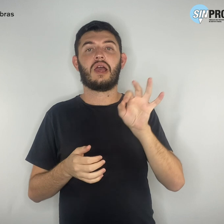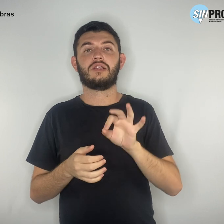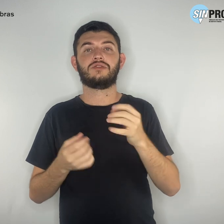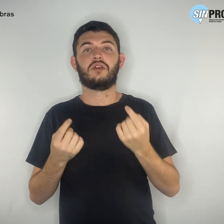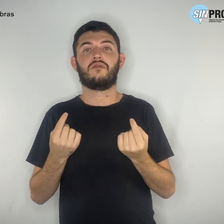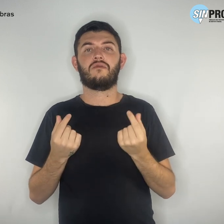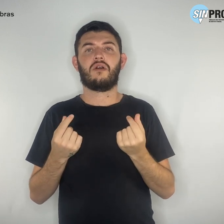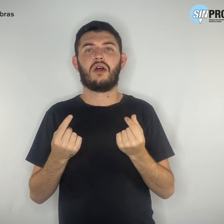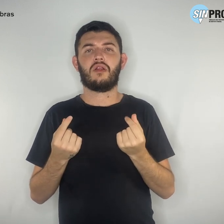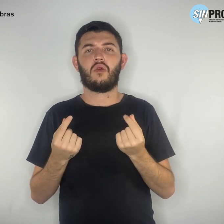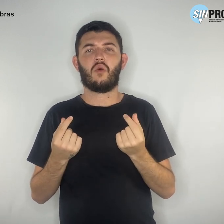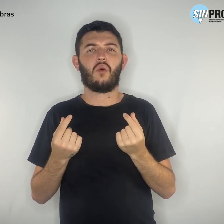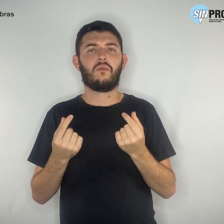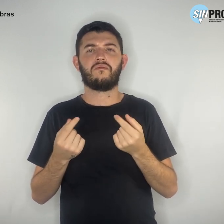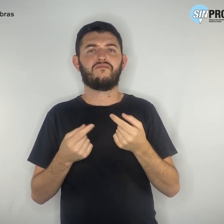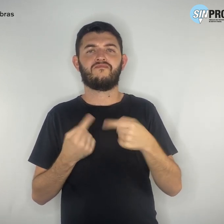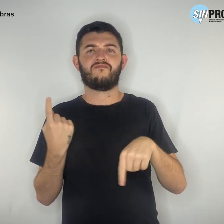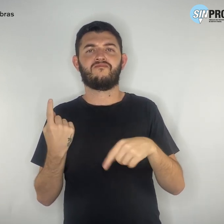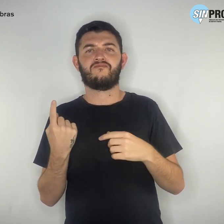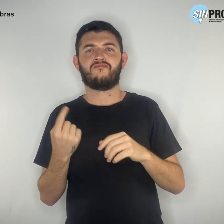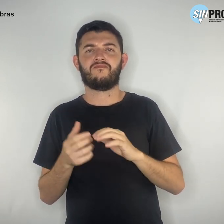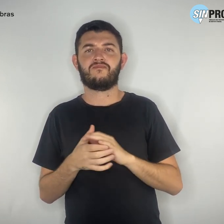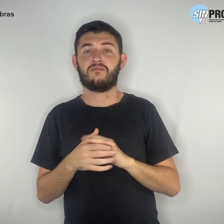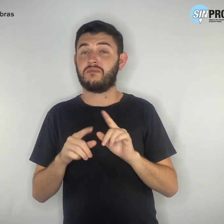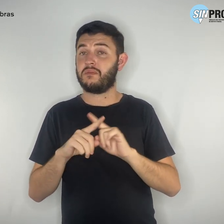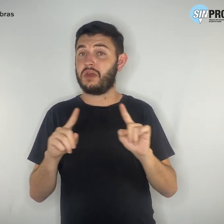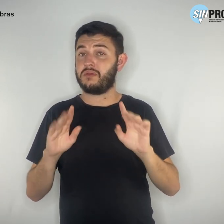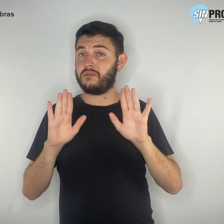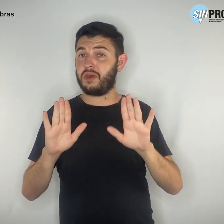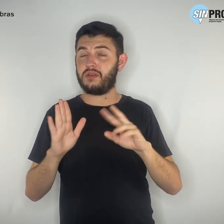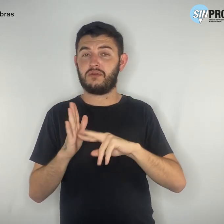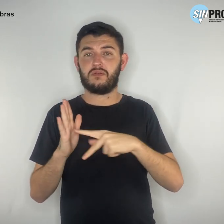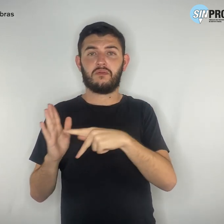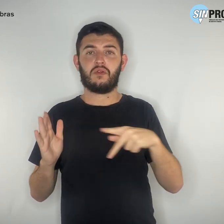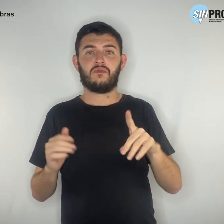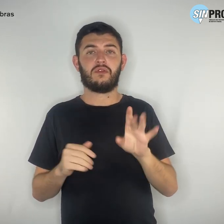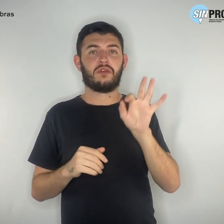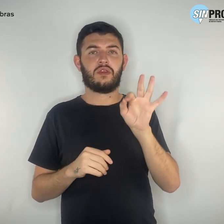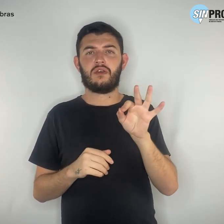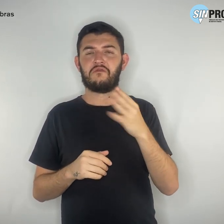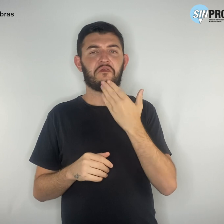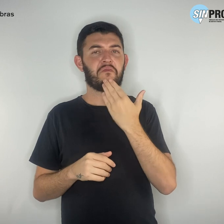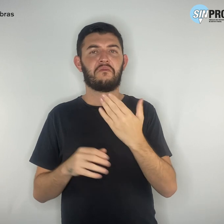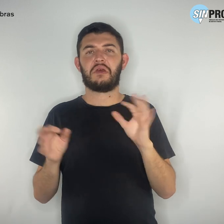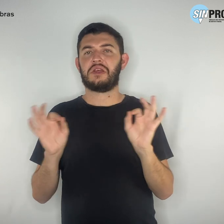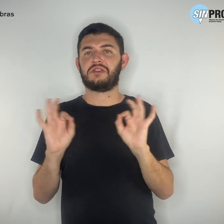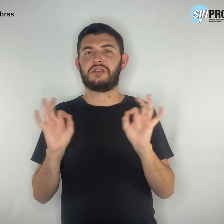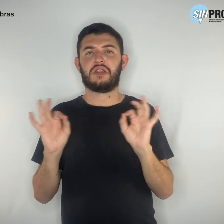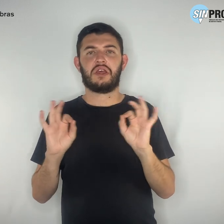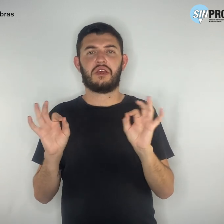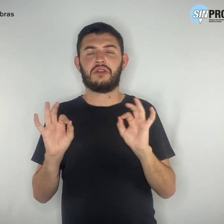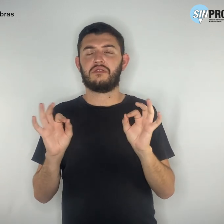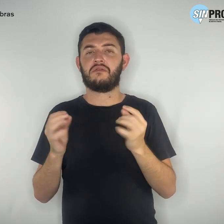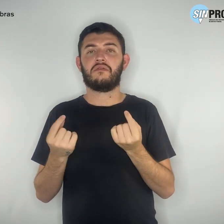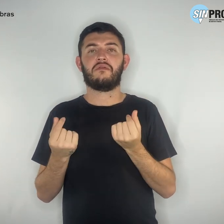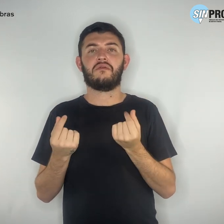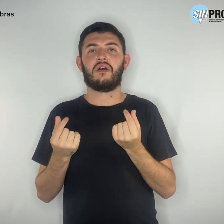totalmente indevido. Uma vez que o sindicato nunca solicita nenhum tipo de transação